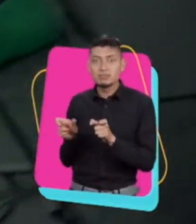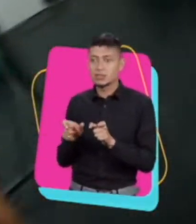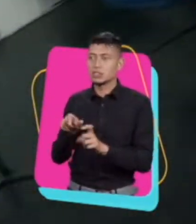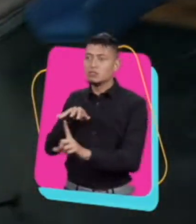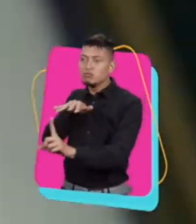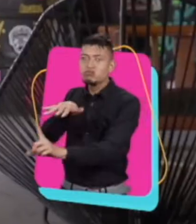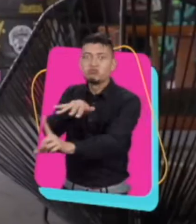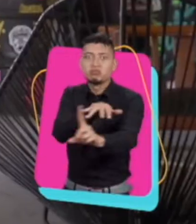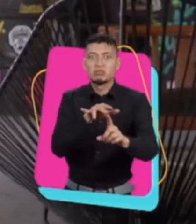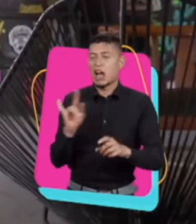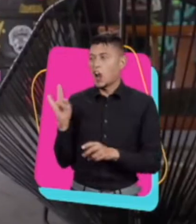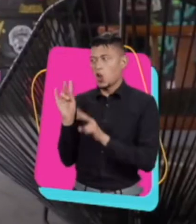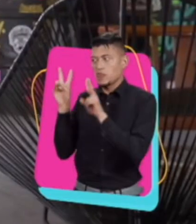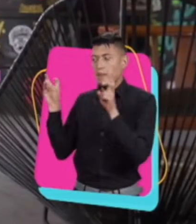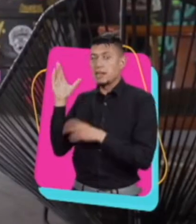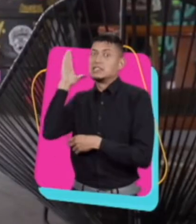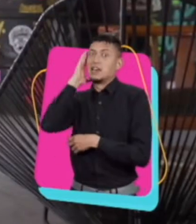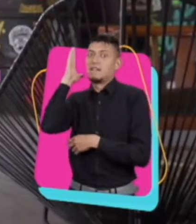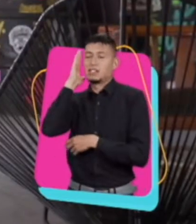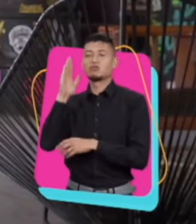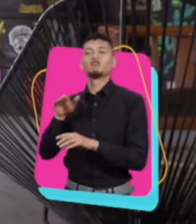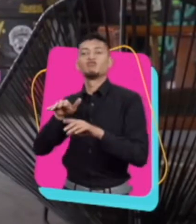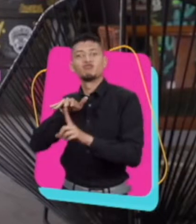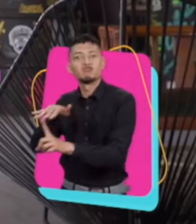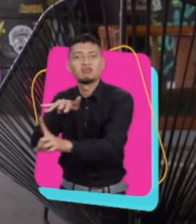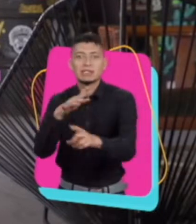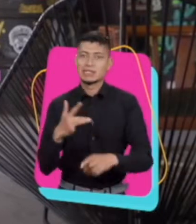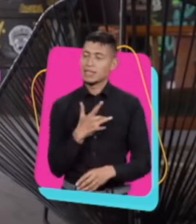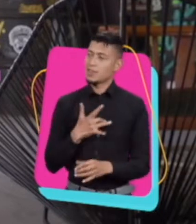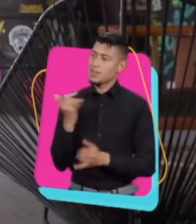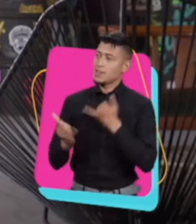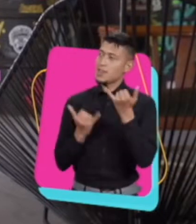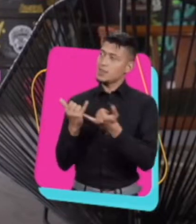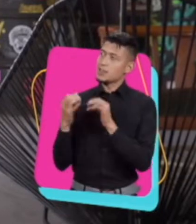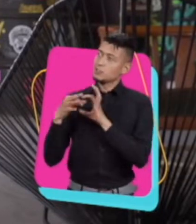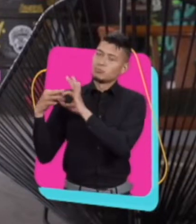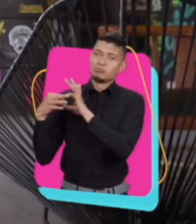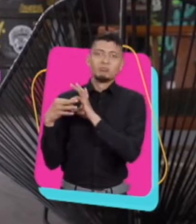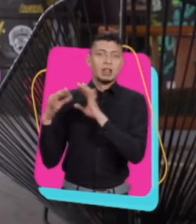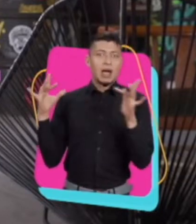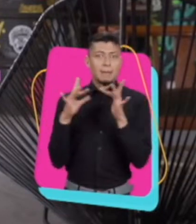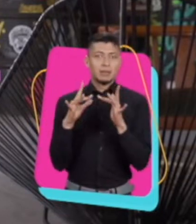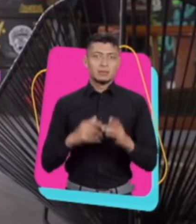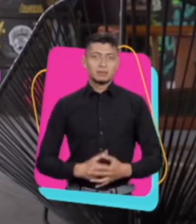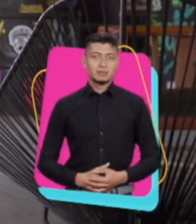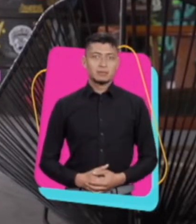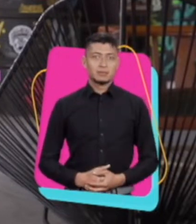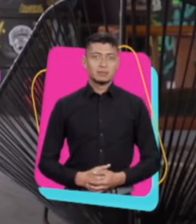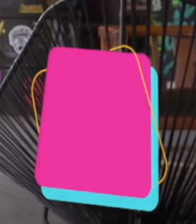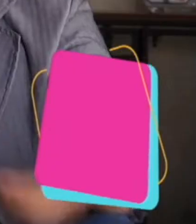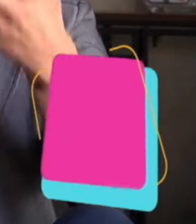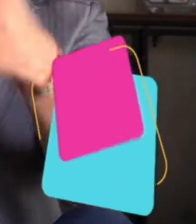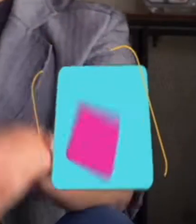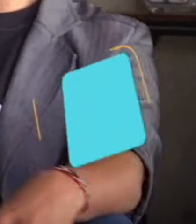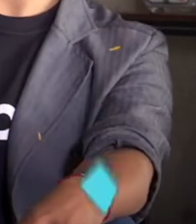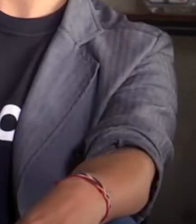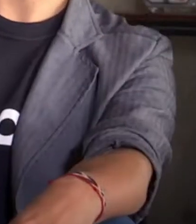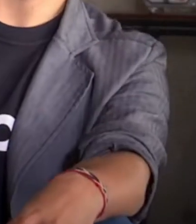influenciadores tienen más conocimiento de algún tema y ellos se sienten relacionados, identificados con estas personas.